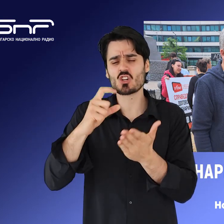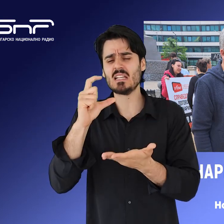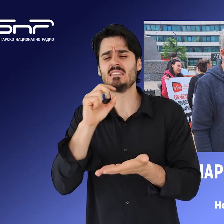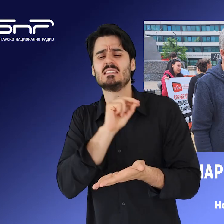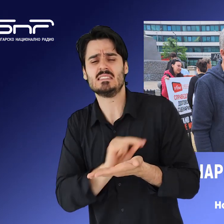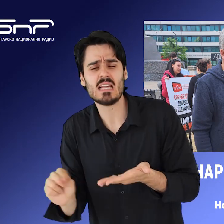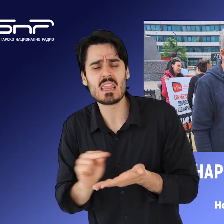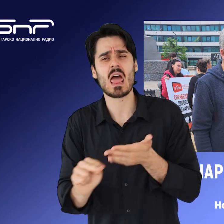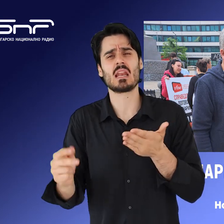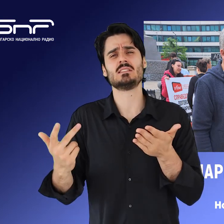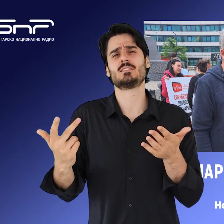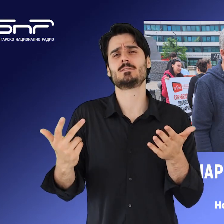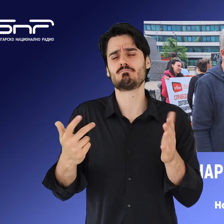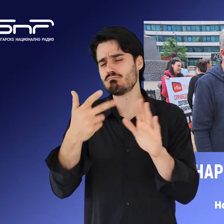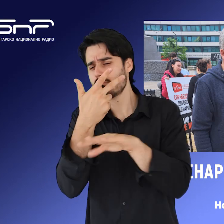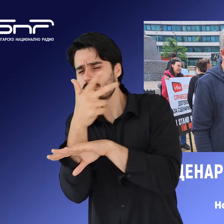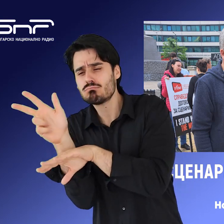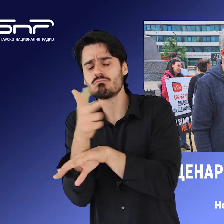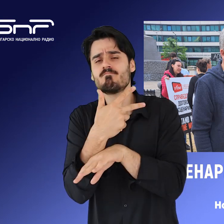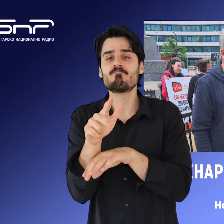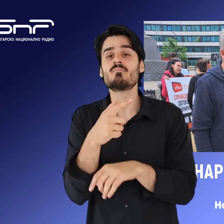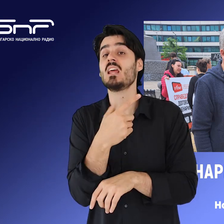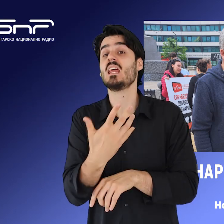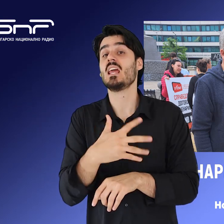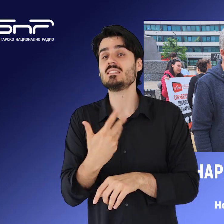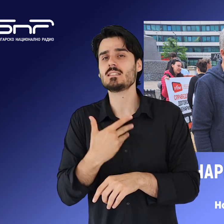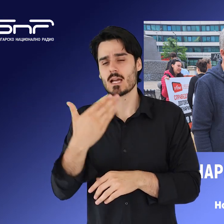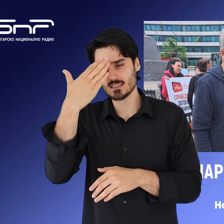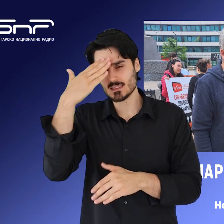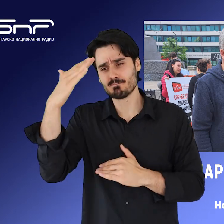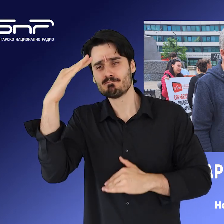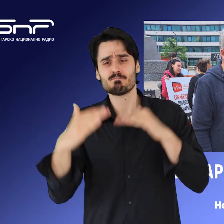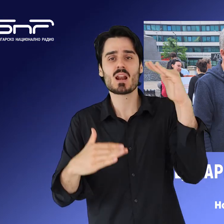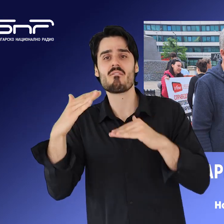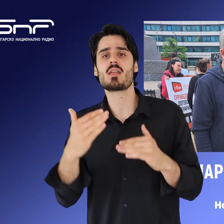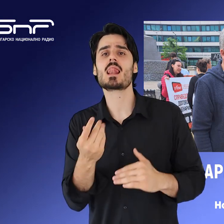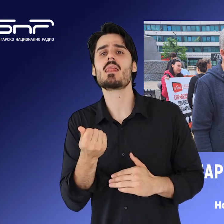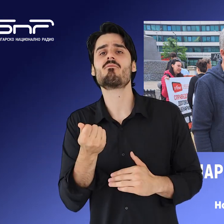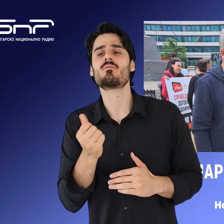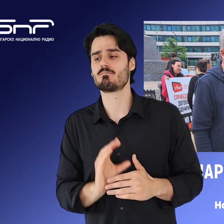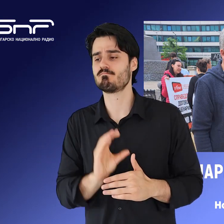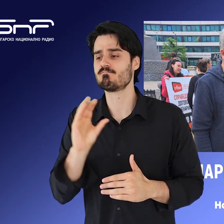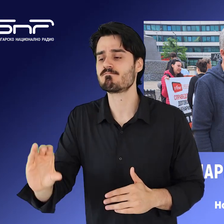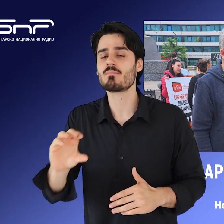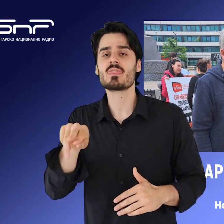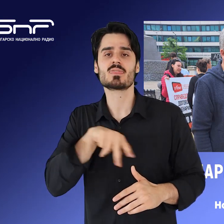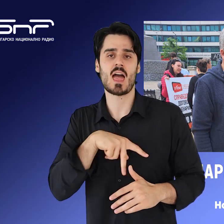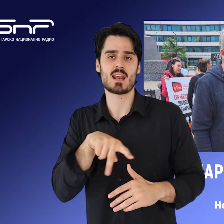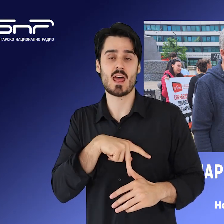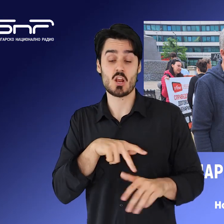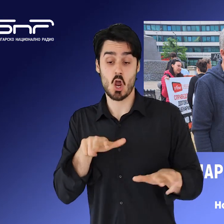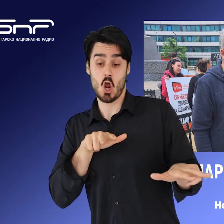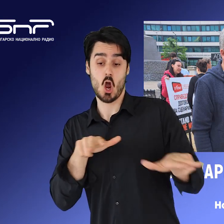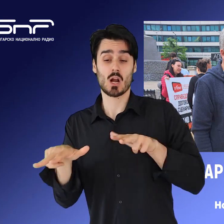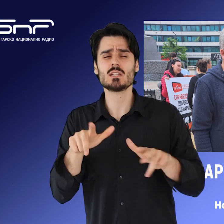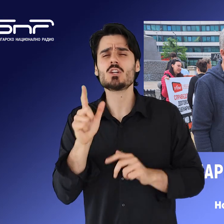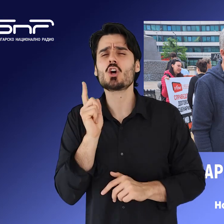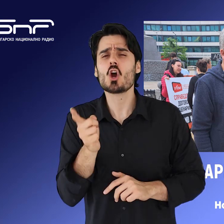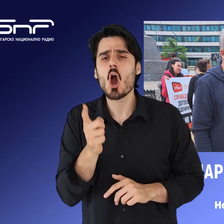дни срещу студията и платформите. Исканията са за справедливи договори и възнаграждения. Организатор на проявата у нас е Българската